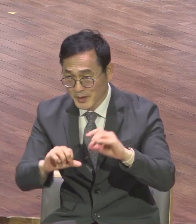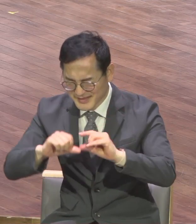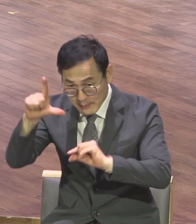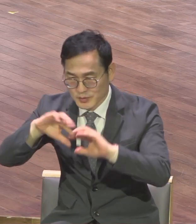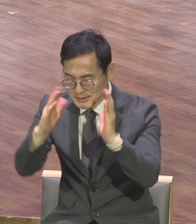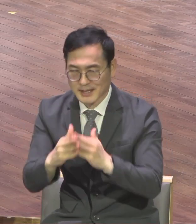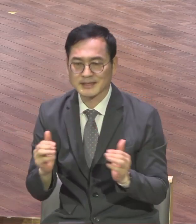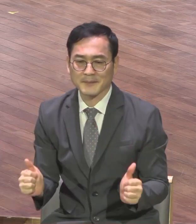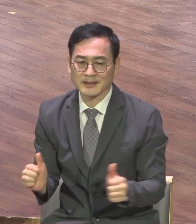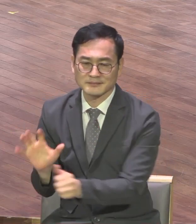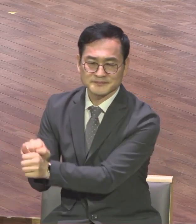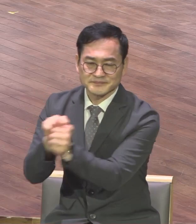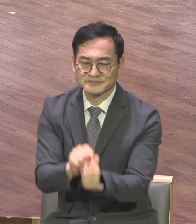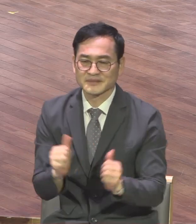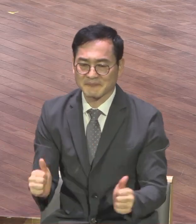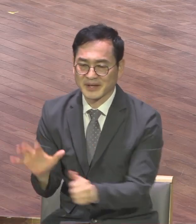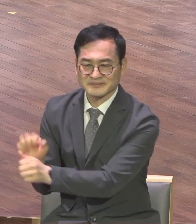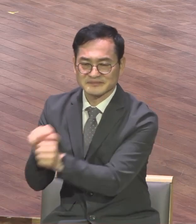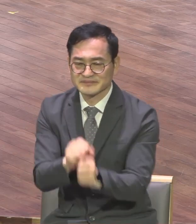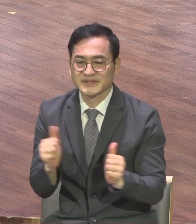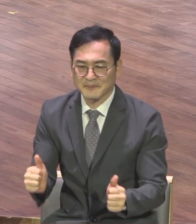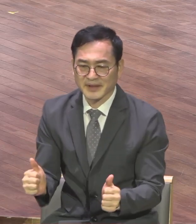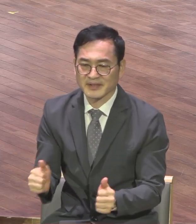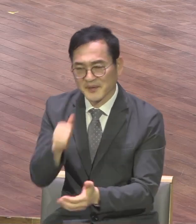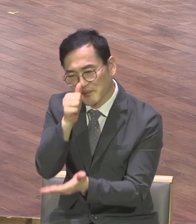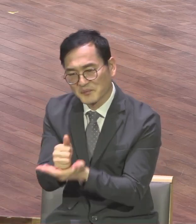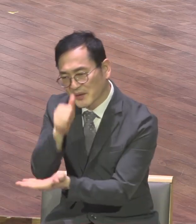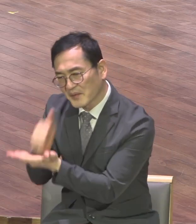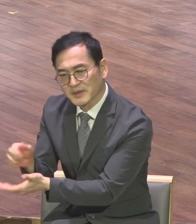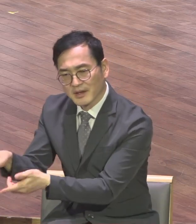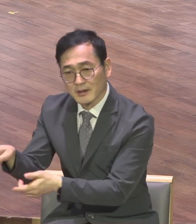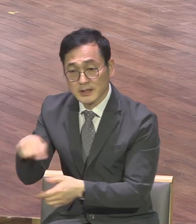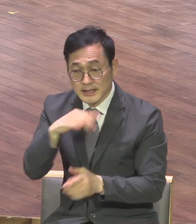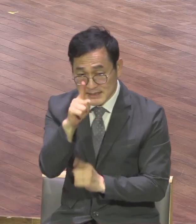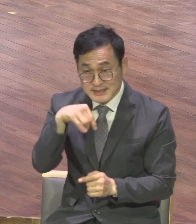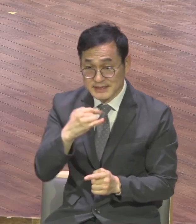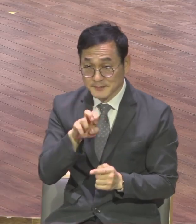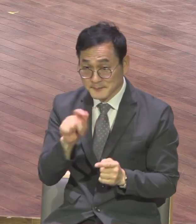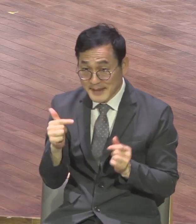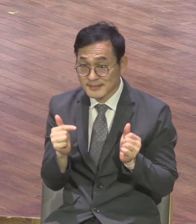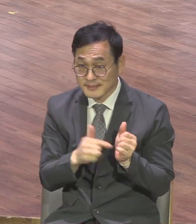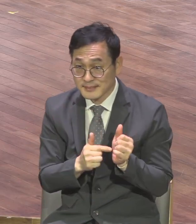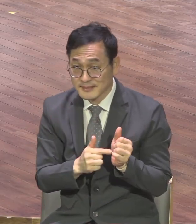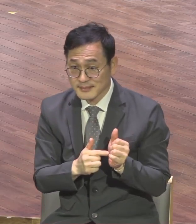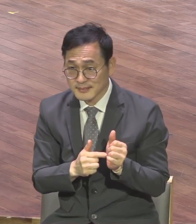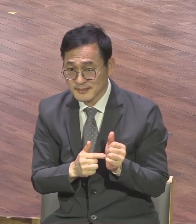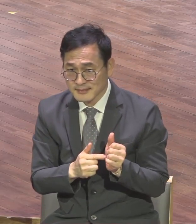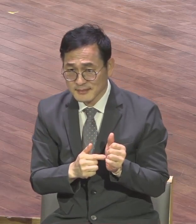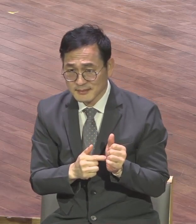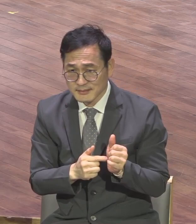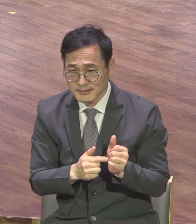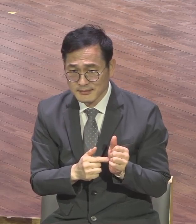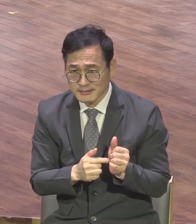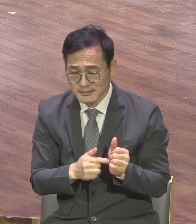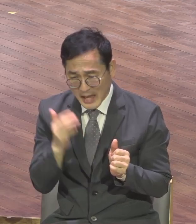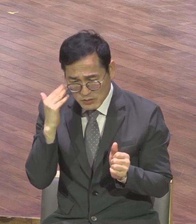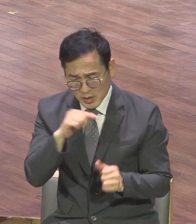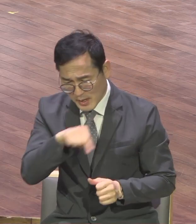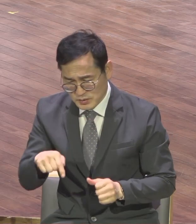이렇게 했는데 이승만 대통령은 고국에서 잠들지 못했잖아요 얼마나 안타까워요 그걸